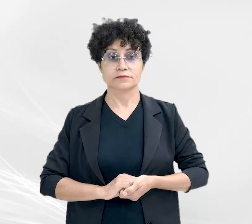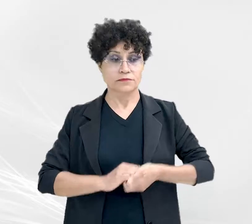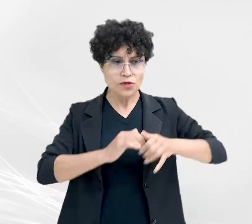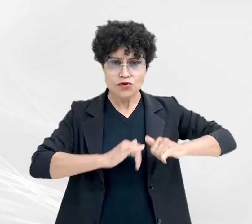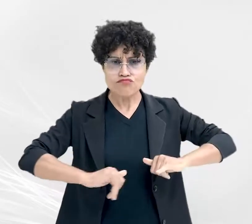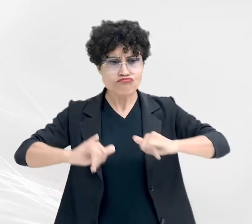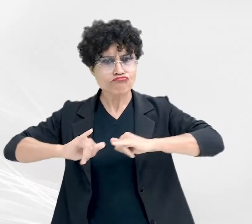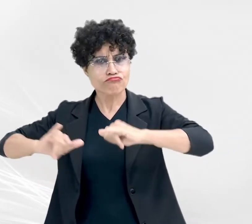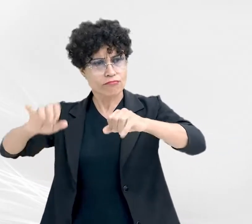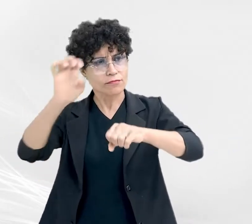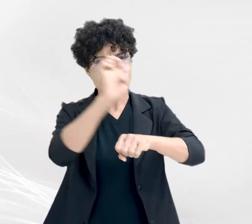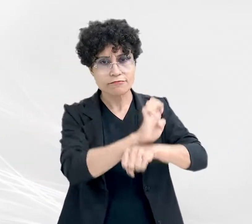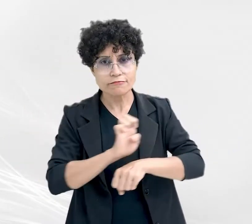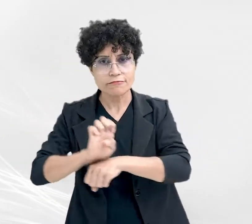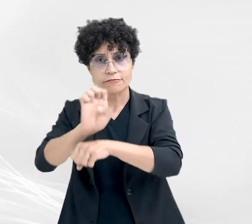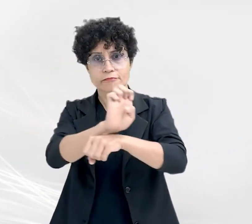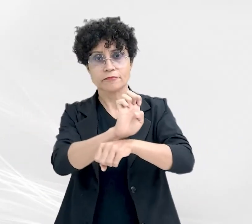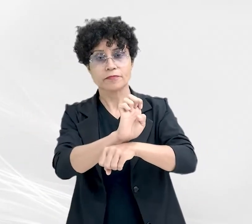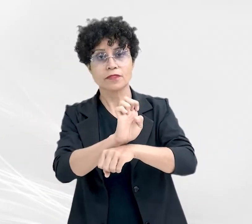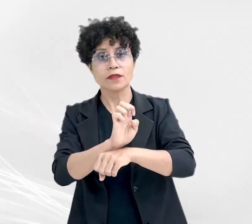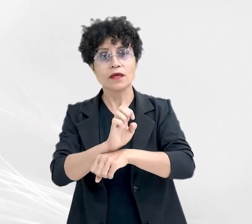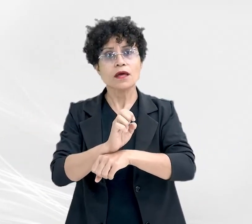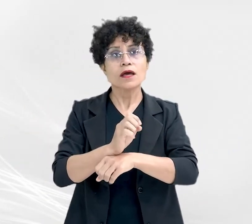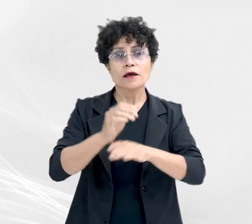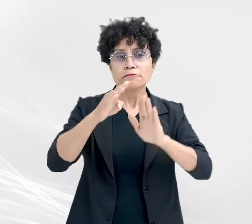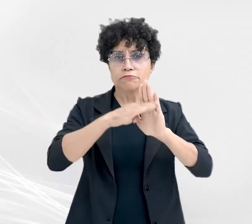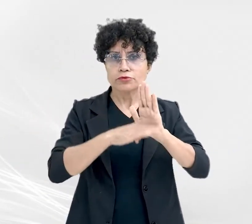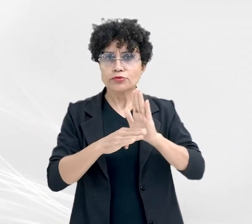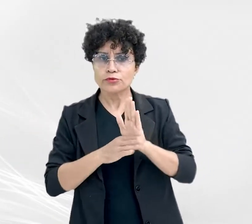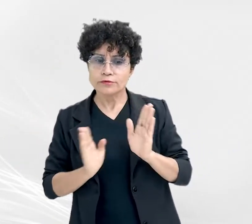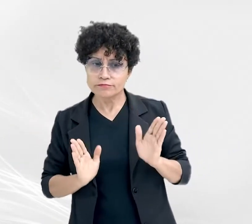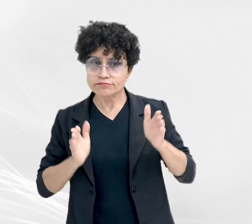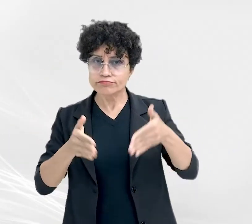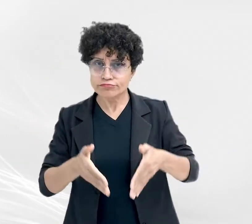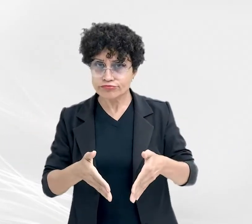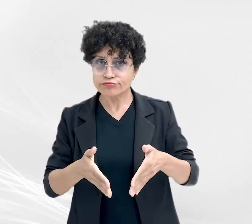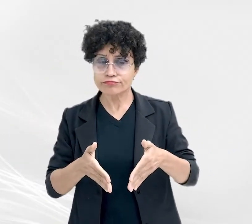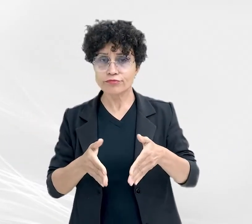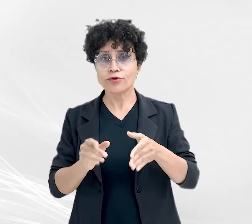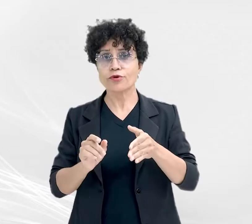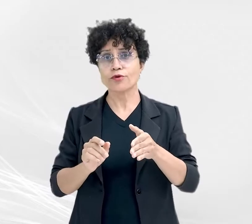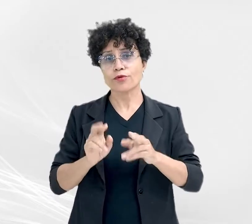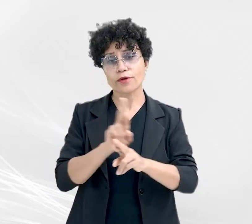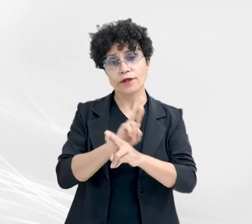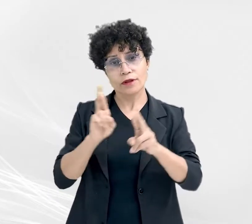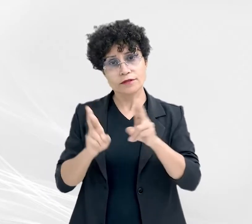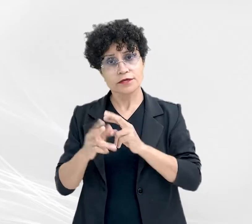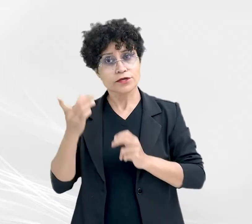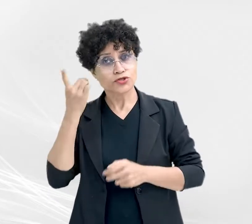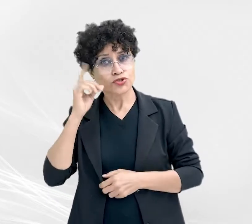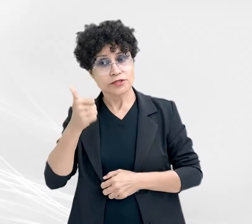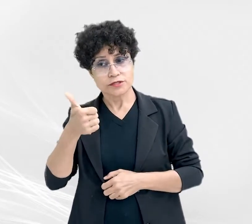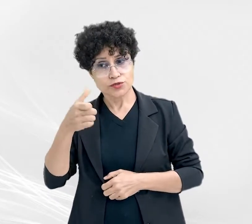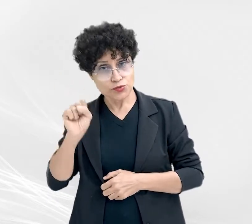Mobilização Estadual. Programação alusiva ao dia 18 de maio em adesão do MPMT.